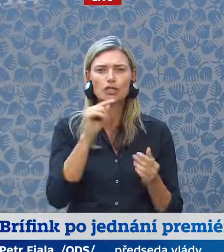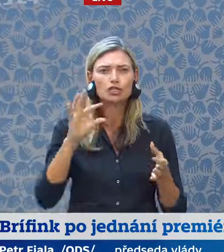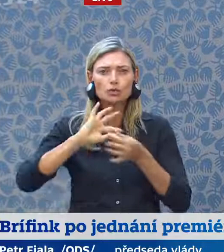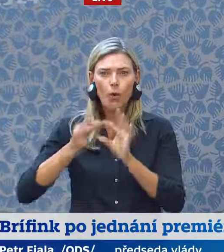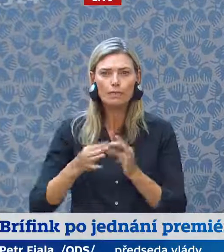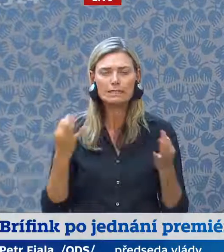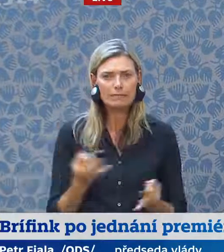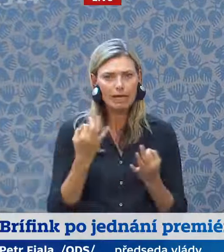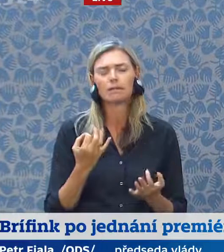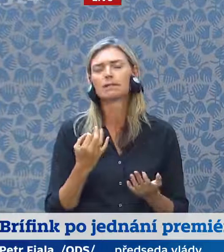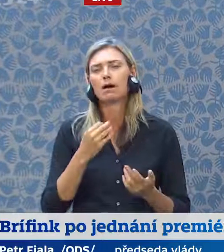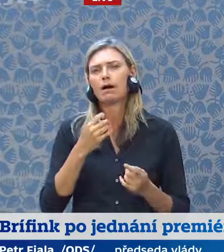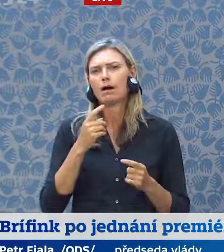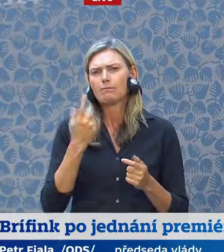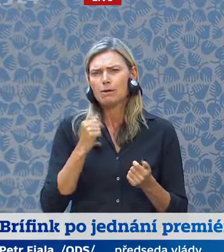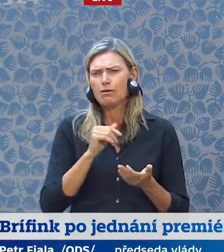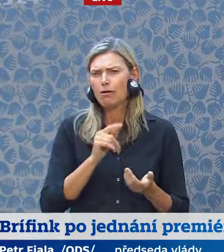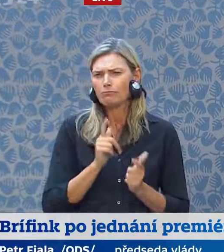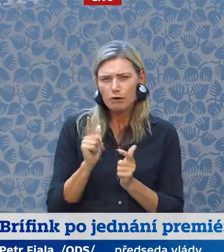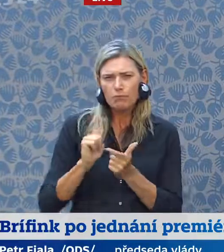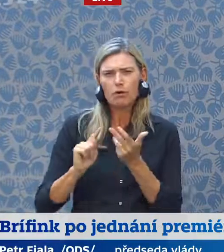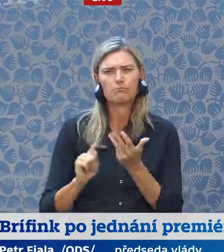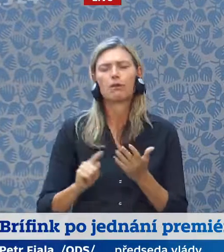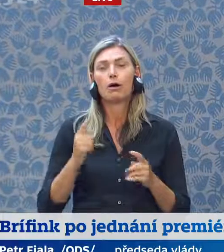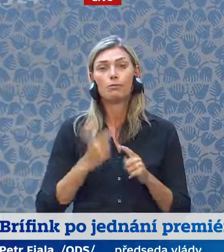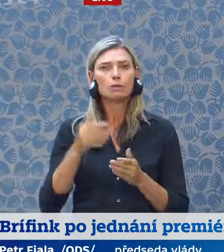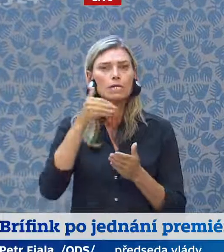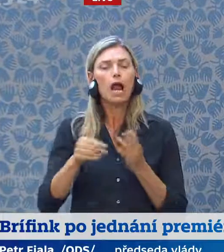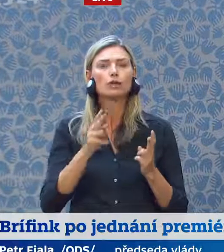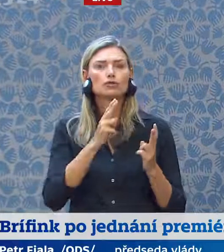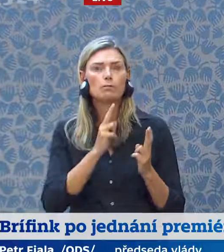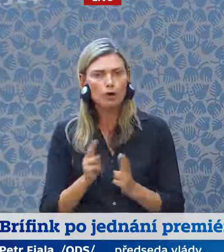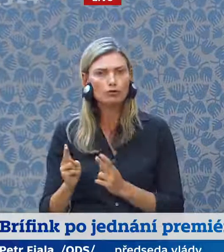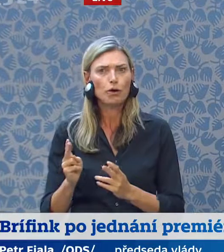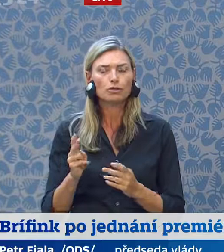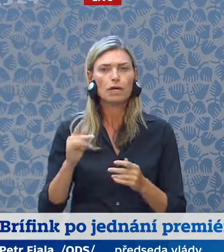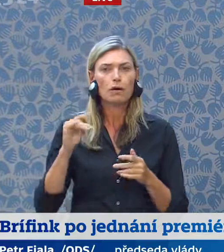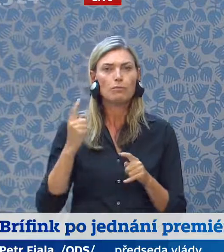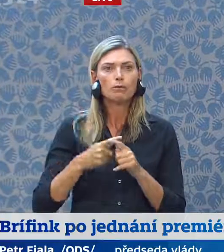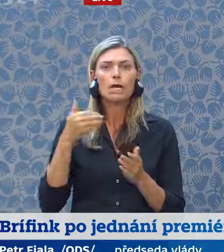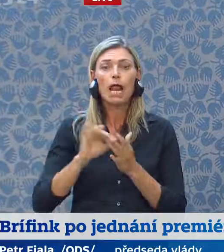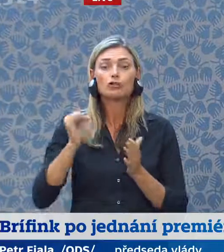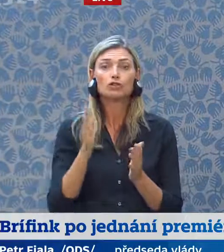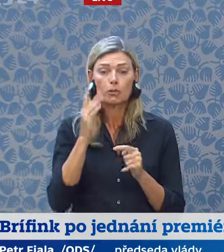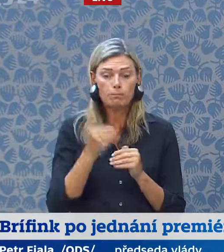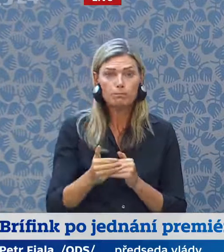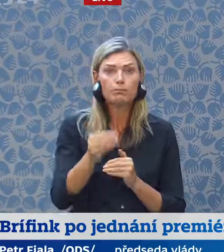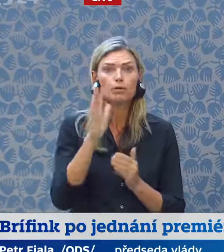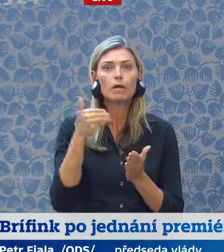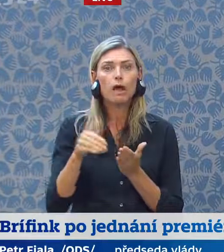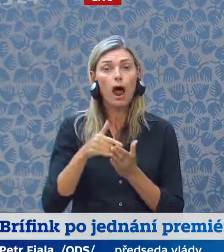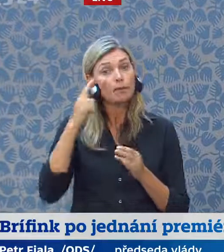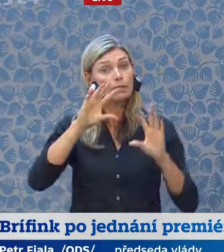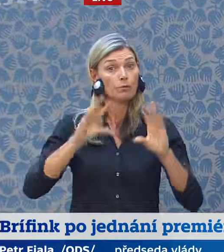souvisejí. Bavili jsme se hodně o těch dalších krocích, které musíme udělat pro podporu